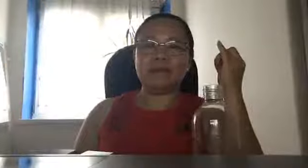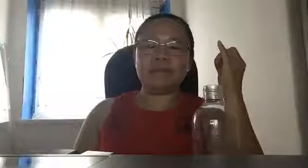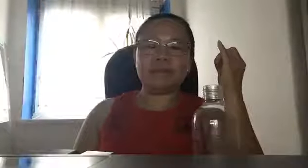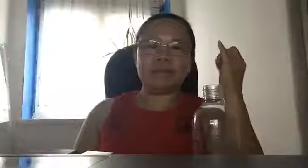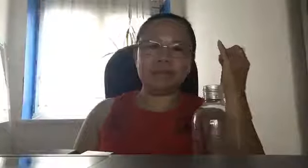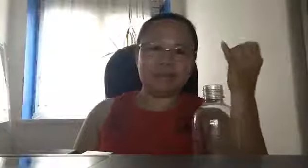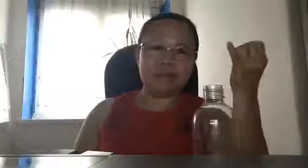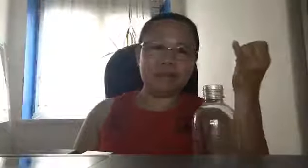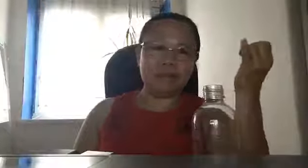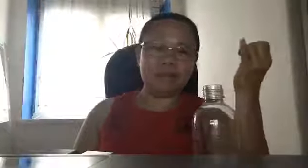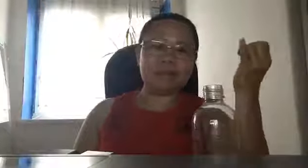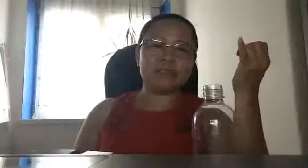President Marcos